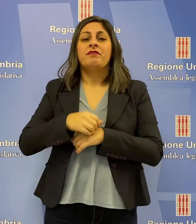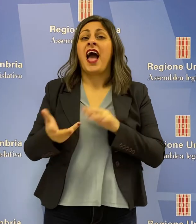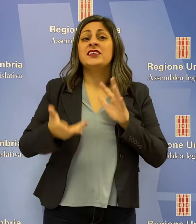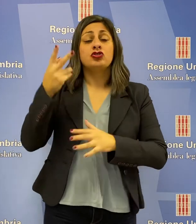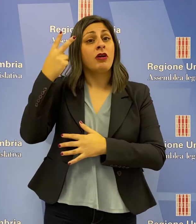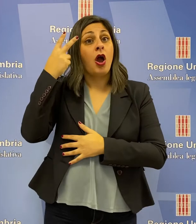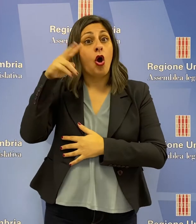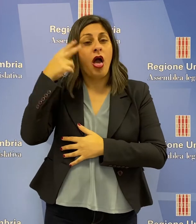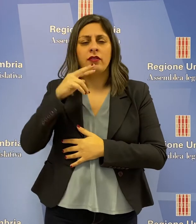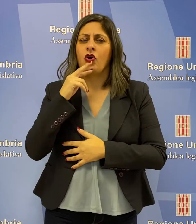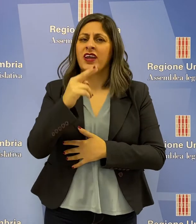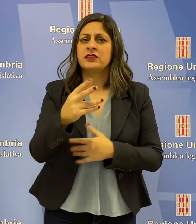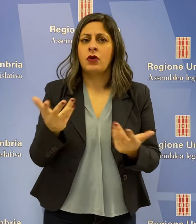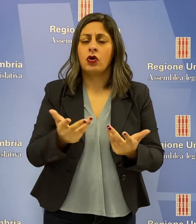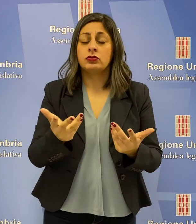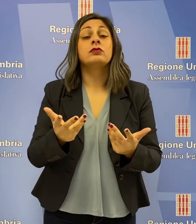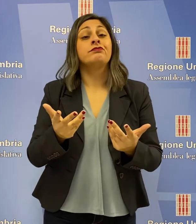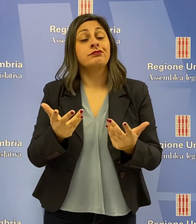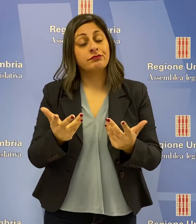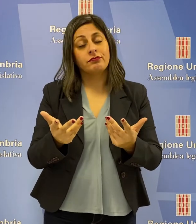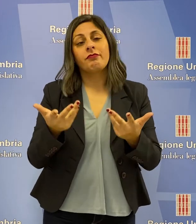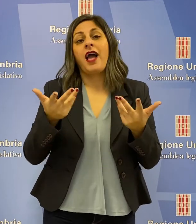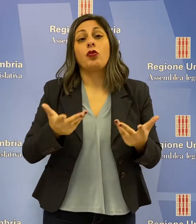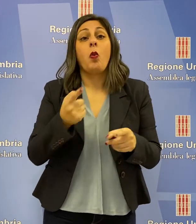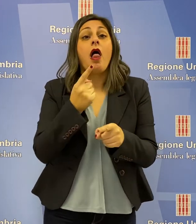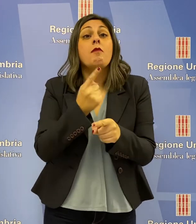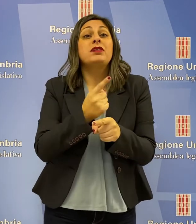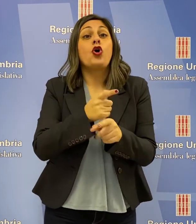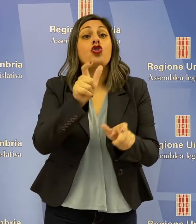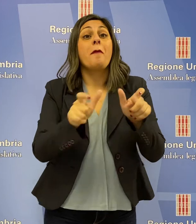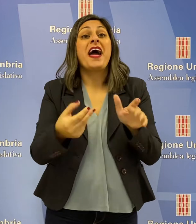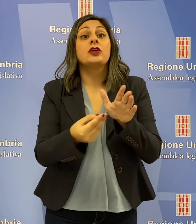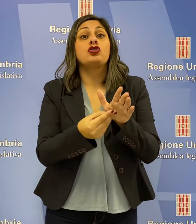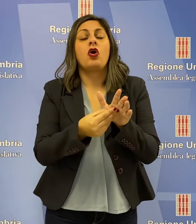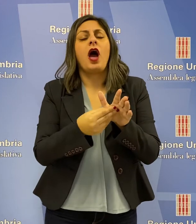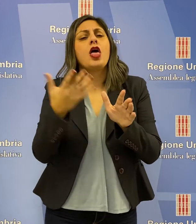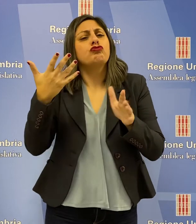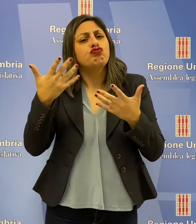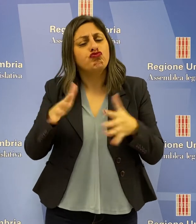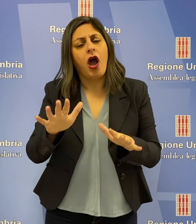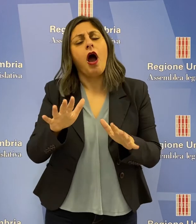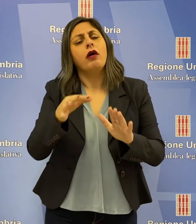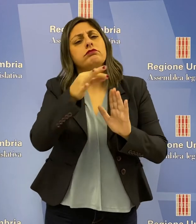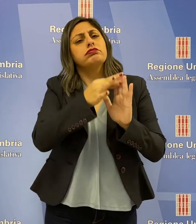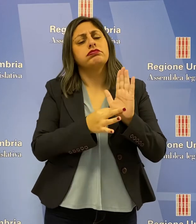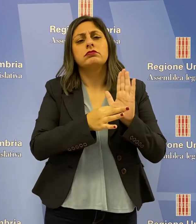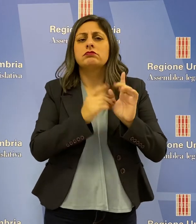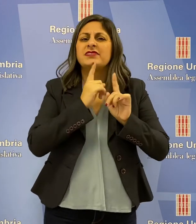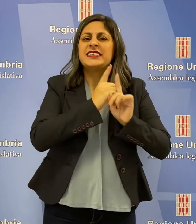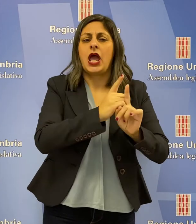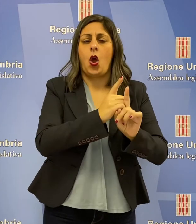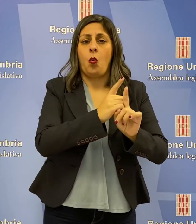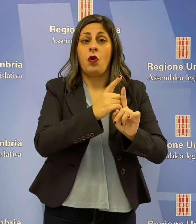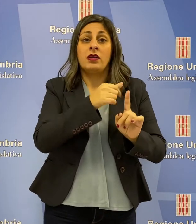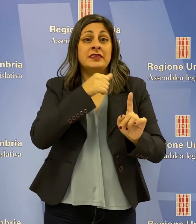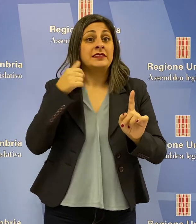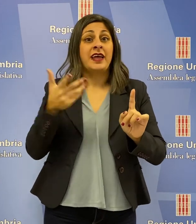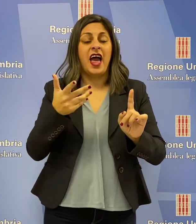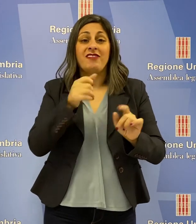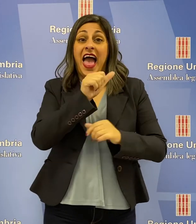L'assessore Luca Coletto ha risposto che per far fronte al complessivo fabbisogno di personale sono state adottate specifiche misure per l'uso da